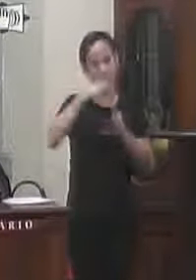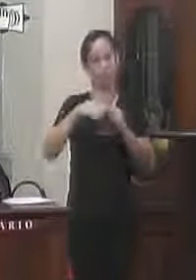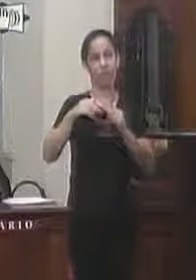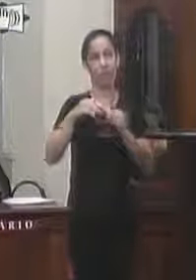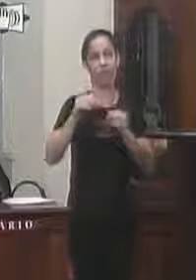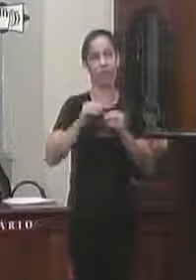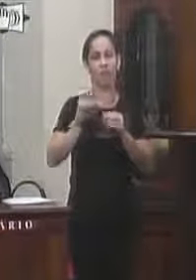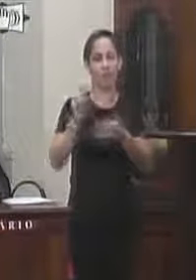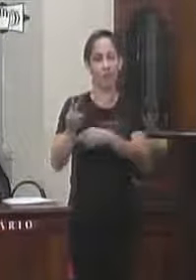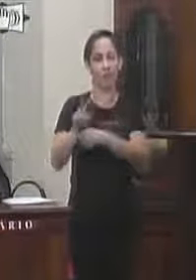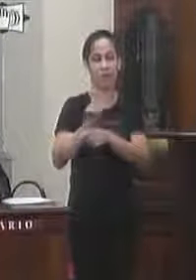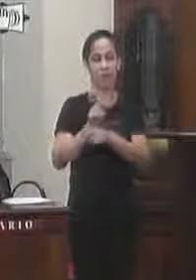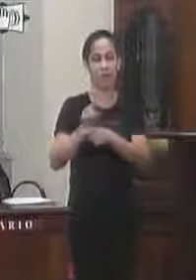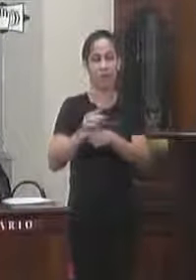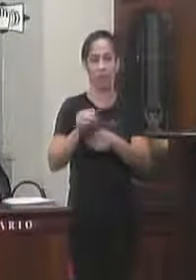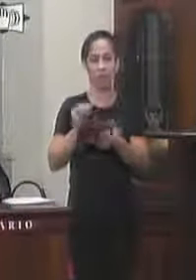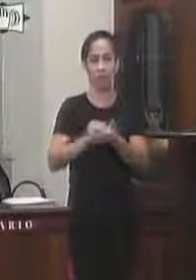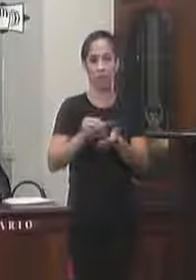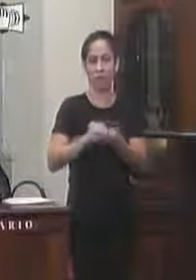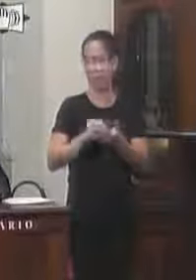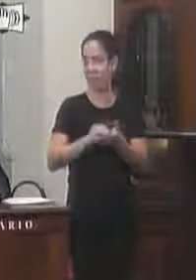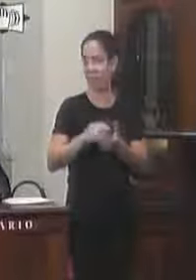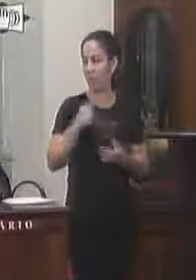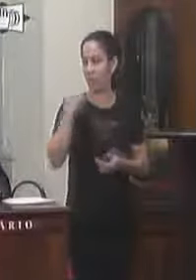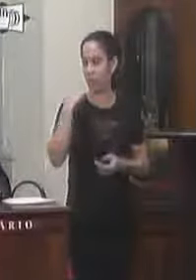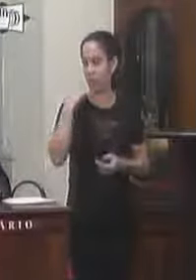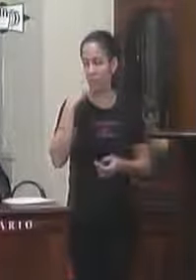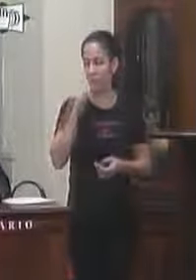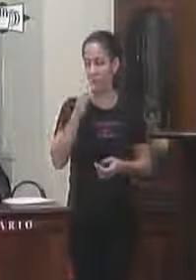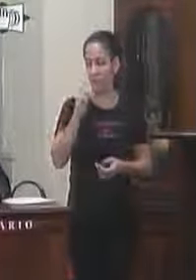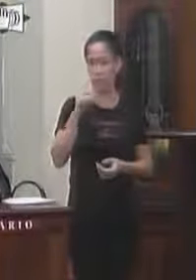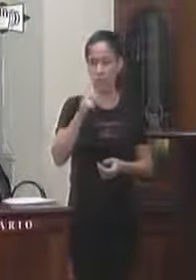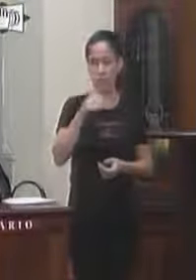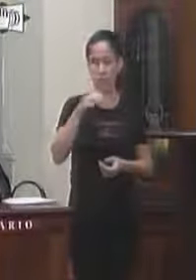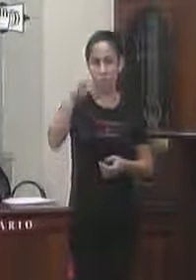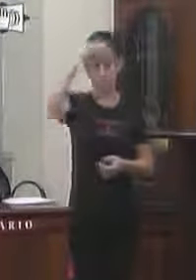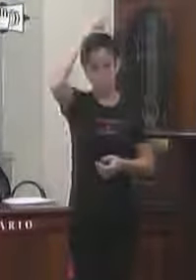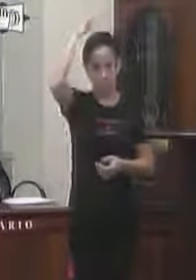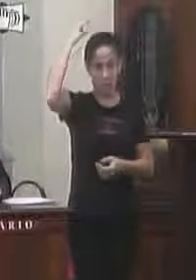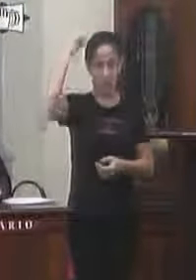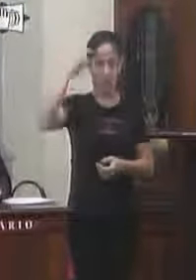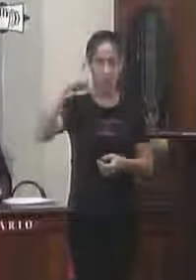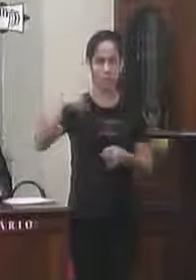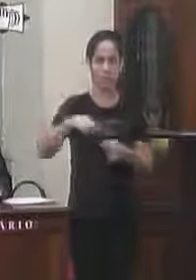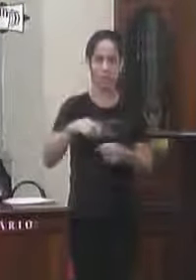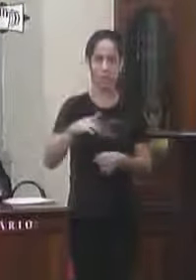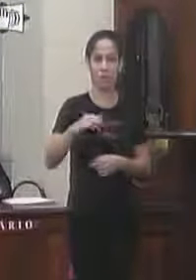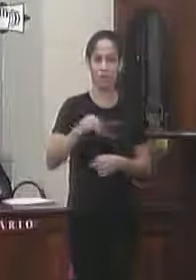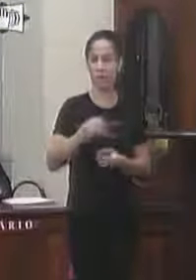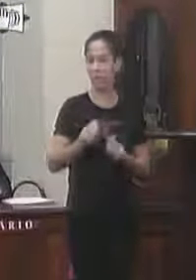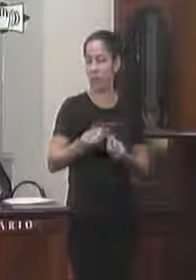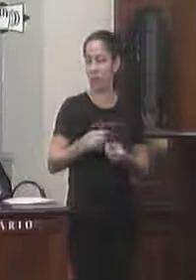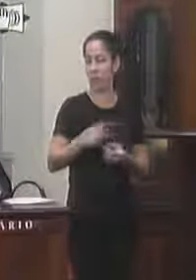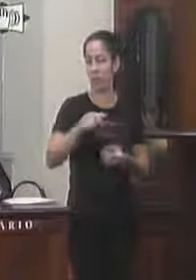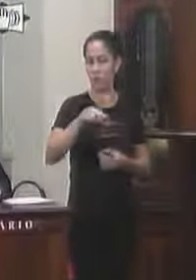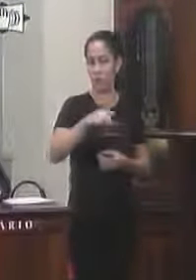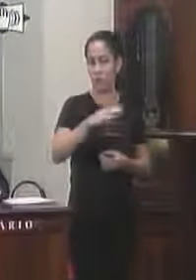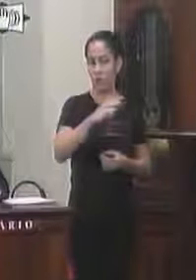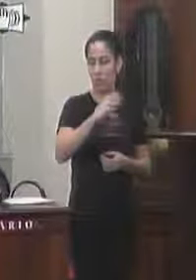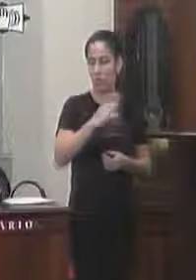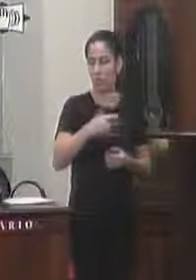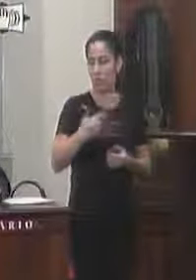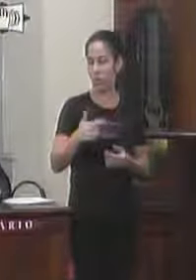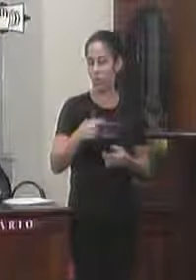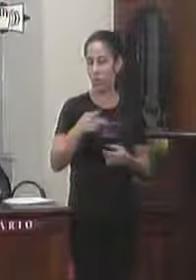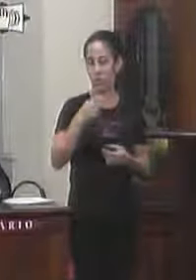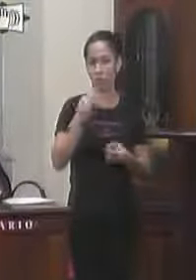seja verificada a falta de atendimento do CRAS do distrito de Santos Isabel do Rio Preto o núcleo do CRAS desse distrito está sem